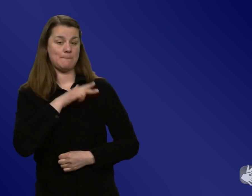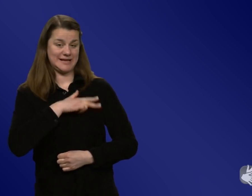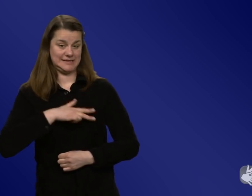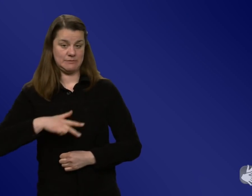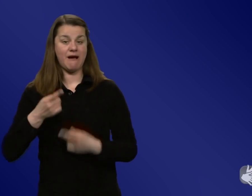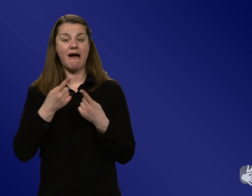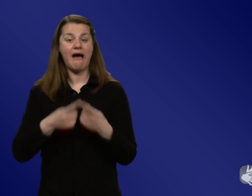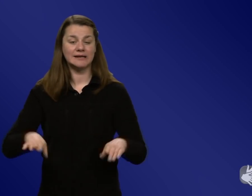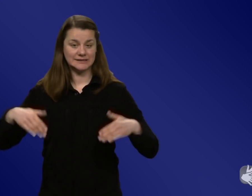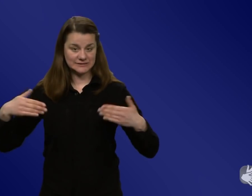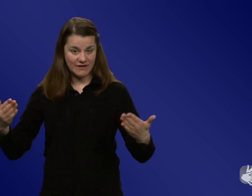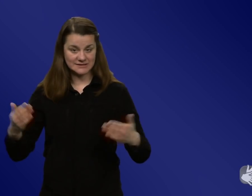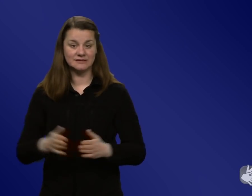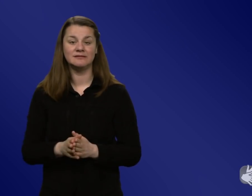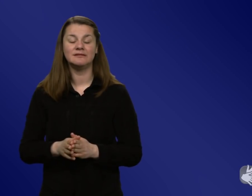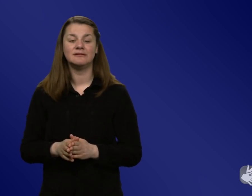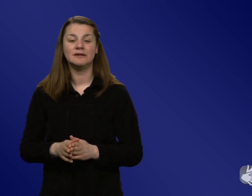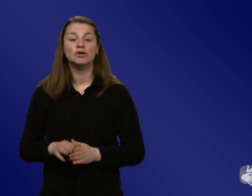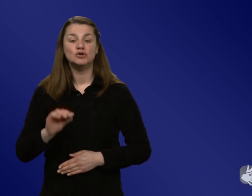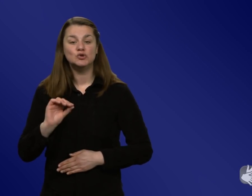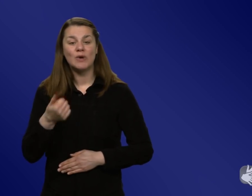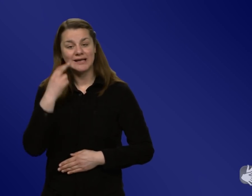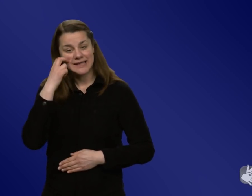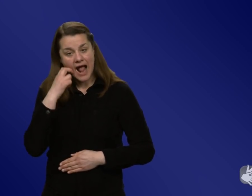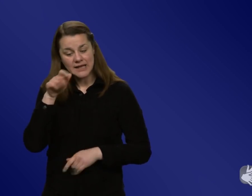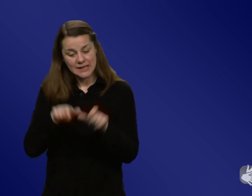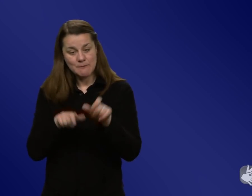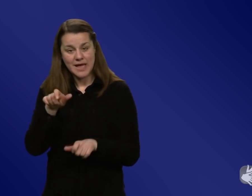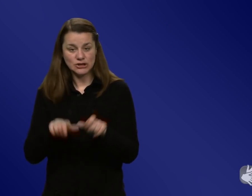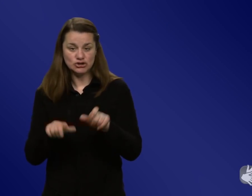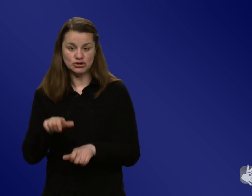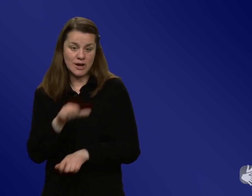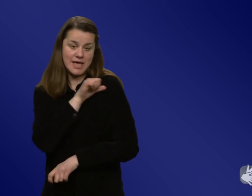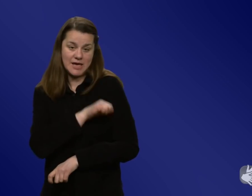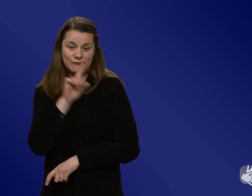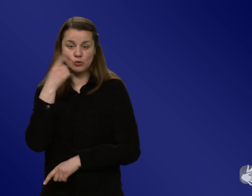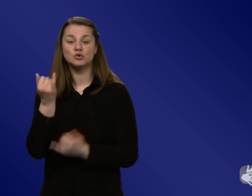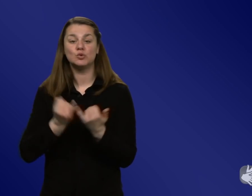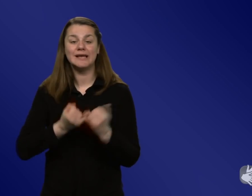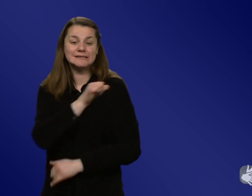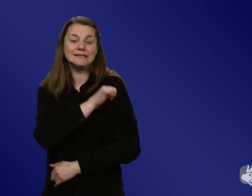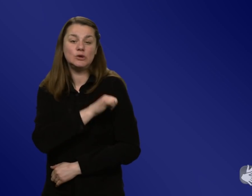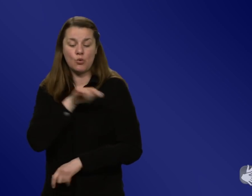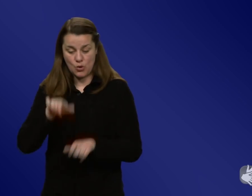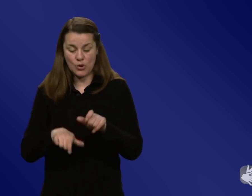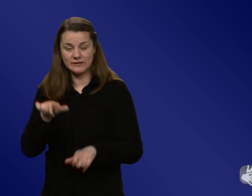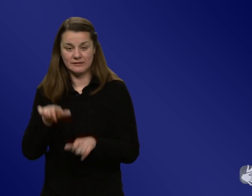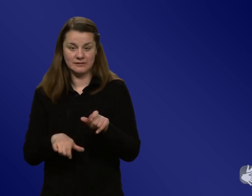oben nach unten die Alten zuerst, Jungen zuletzt, nach Jahrgang. Und man hat automatisch einen Impftermin in sein E-Mail-Postfach